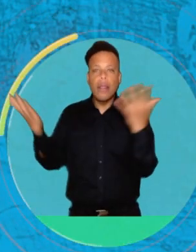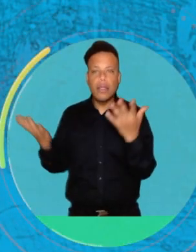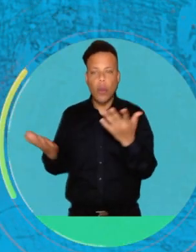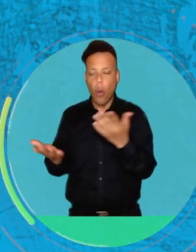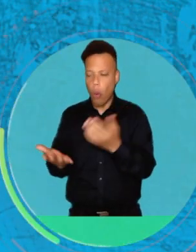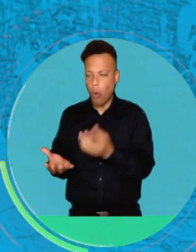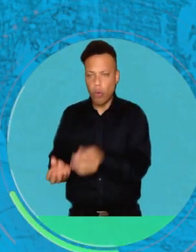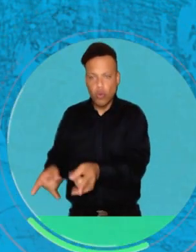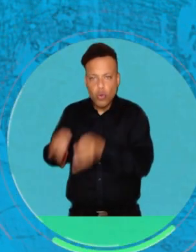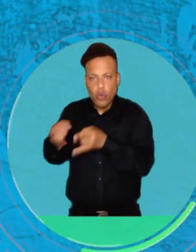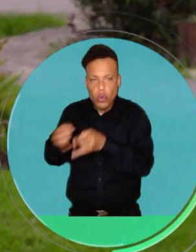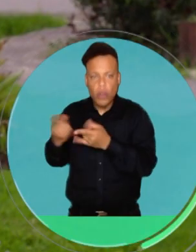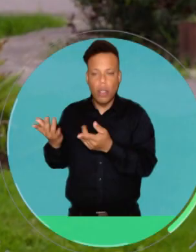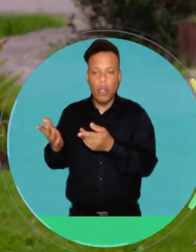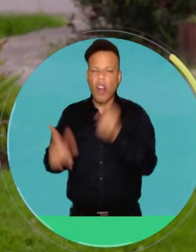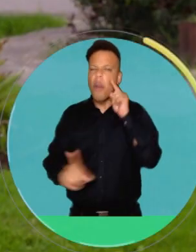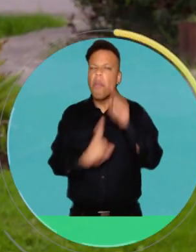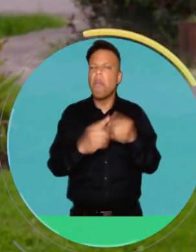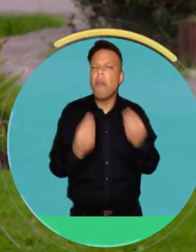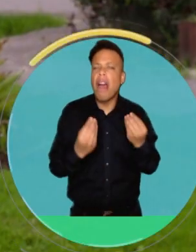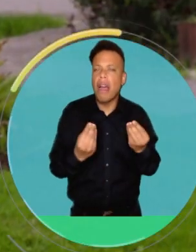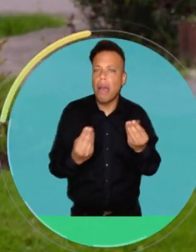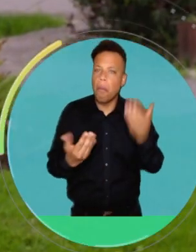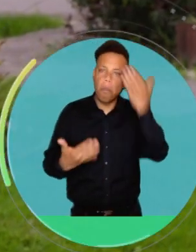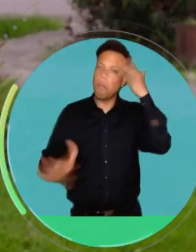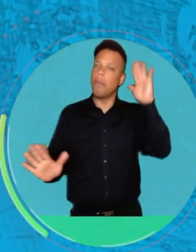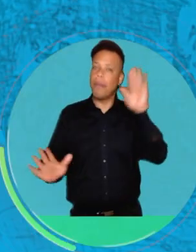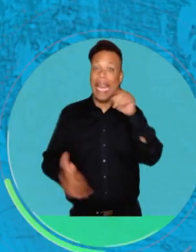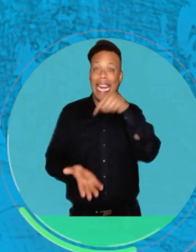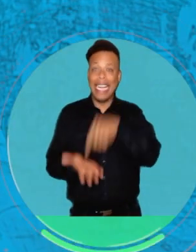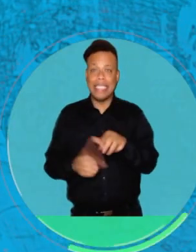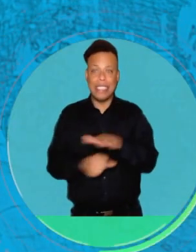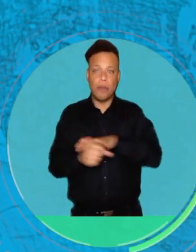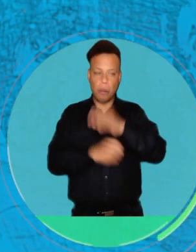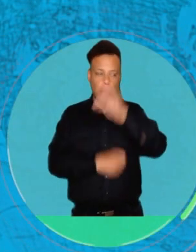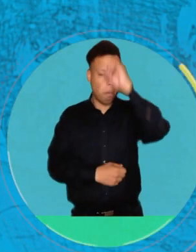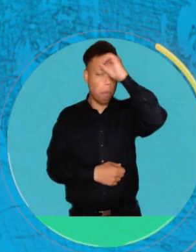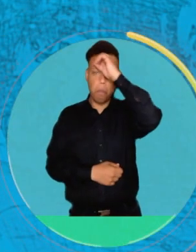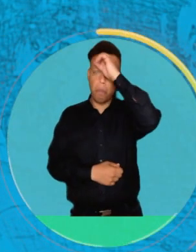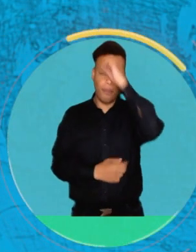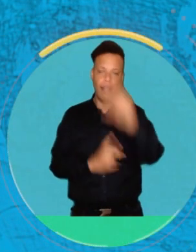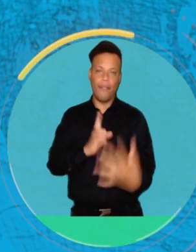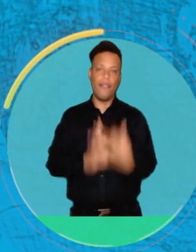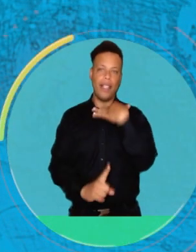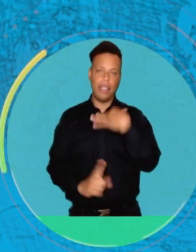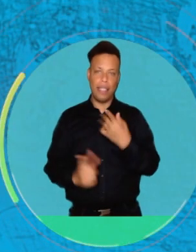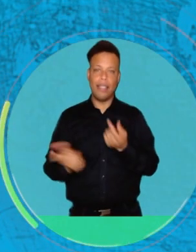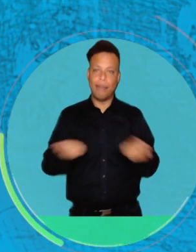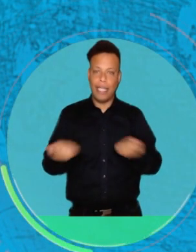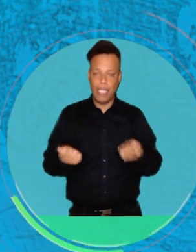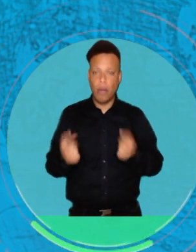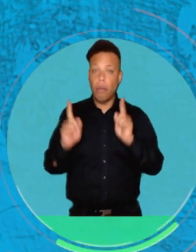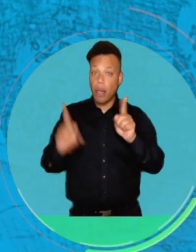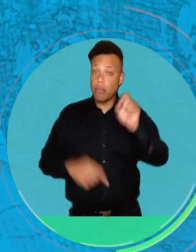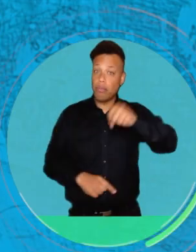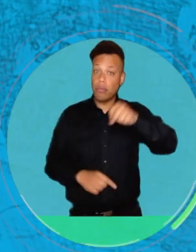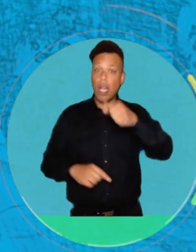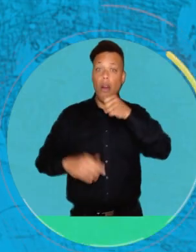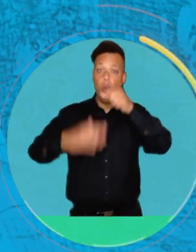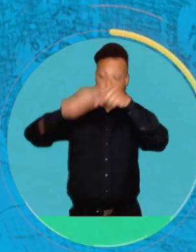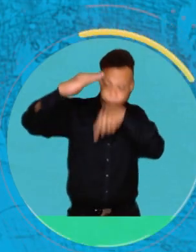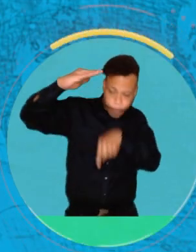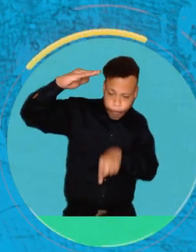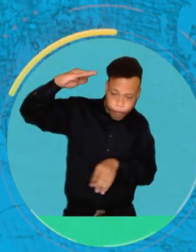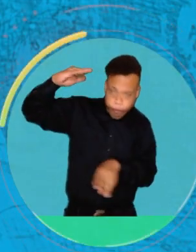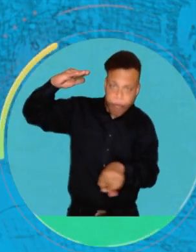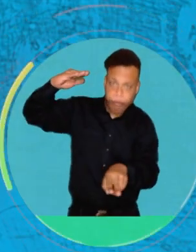para qué se está usando. Y esto complica mucho como todo el manejo. Pero sí, claramente las aguas subterráneas son un recurso